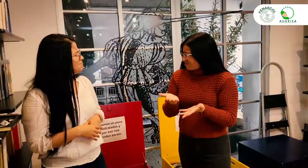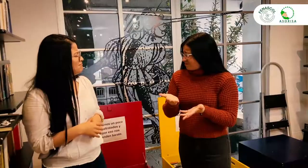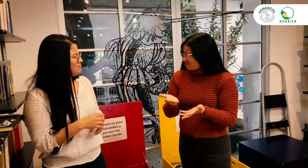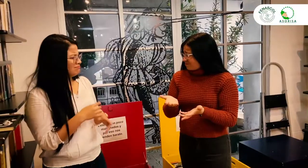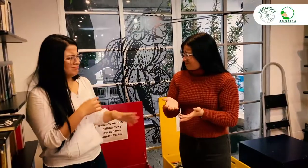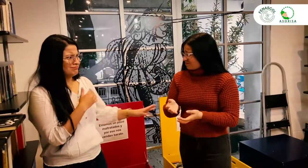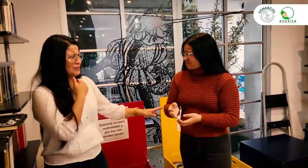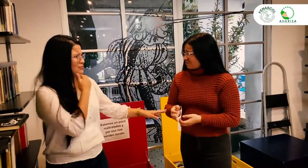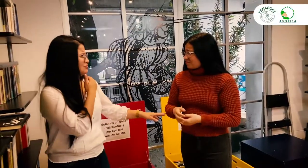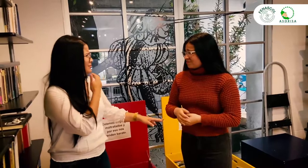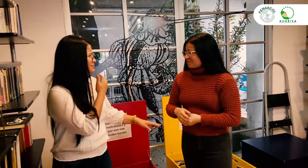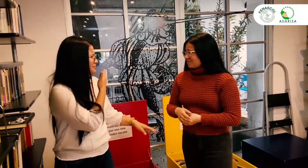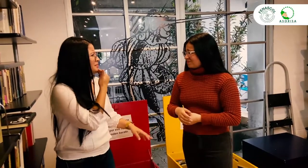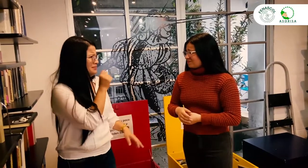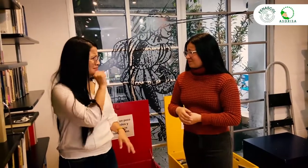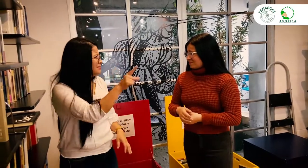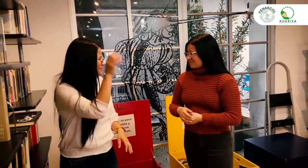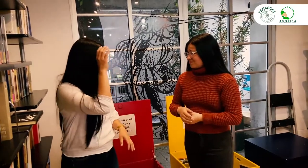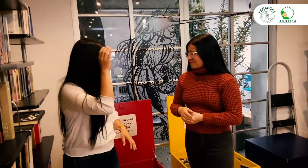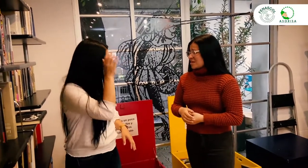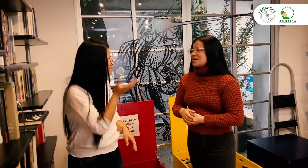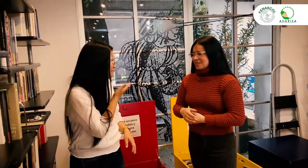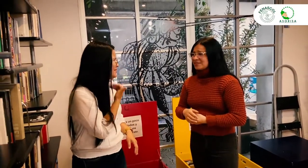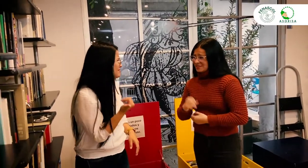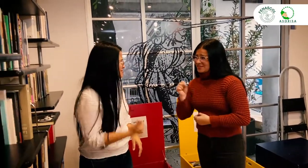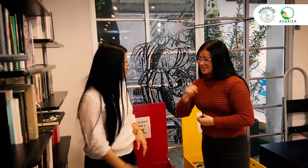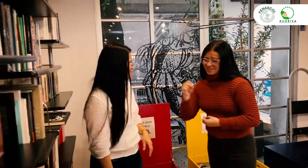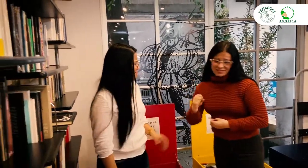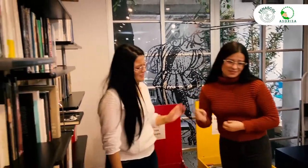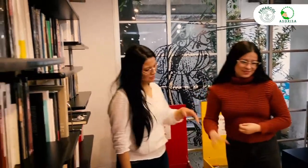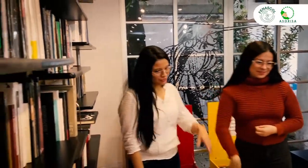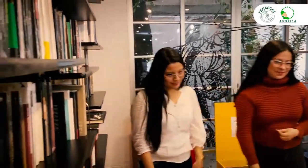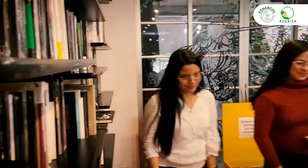Ay, no sé, mejor preguntémosle a Cristian. Ay, sí. Vamos.